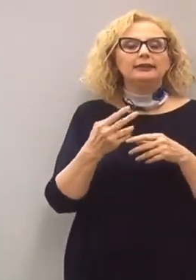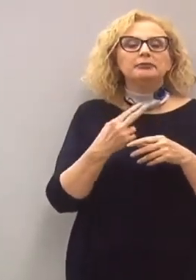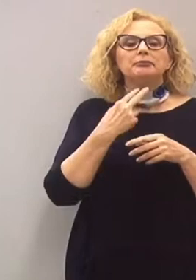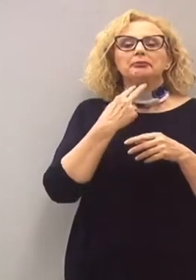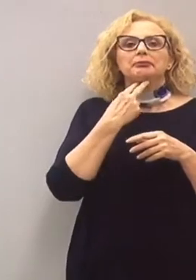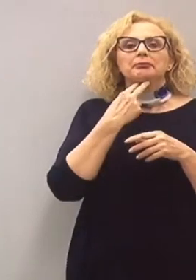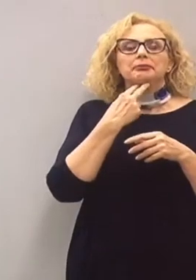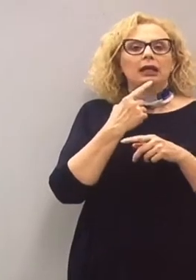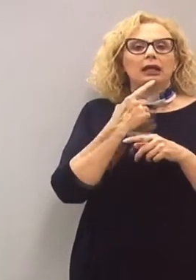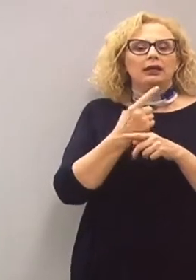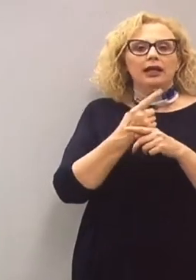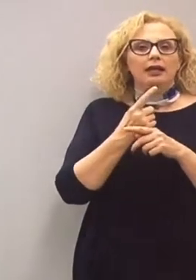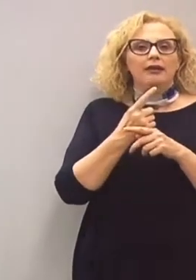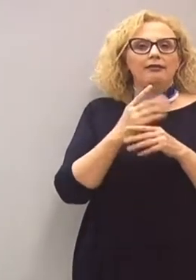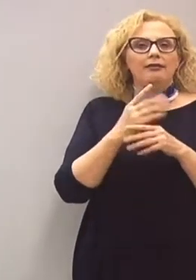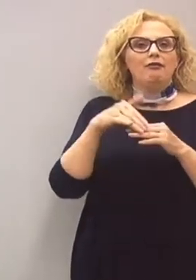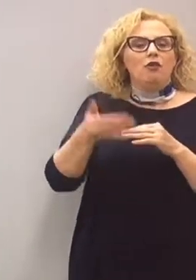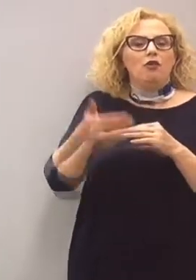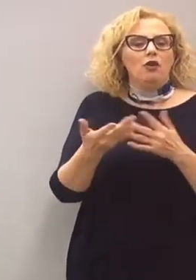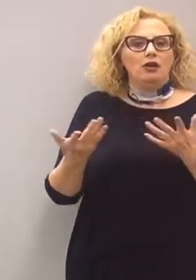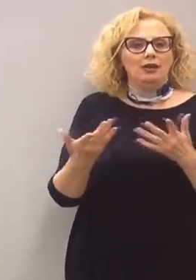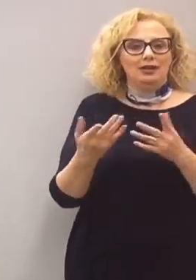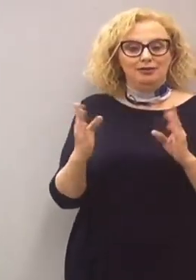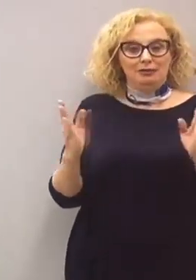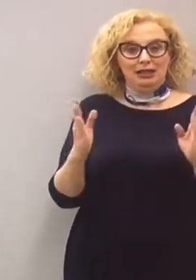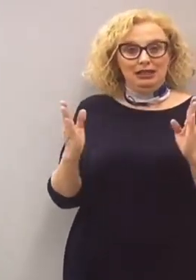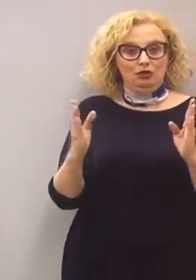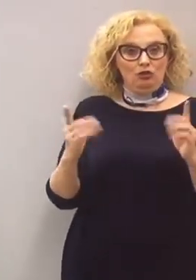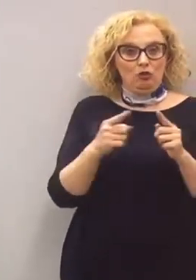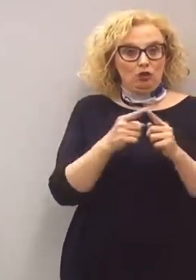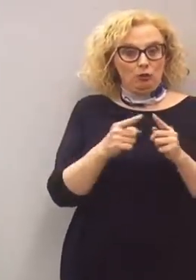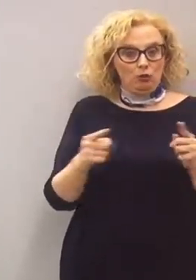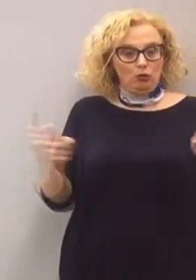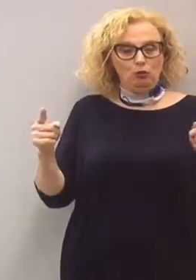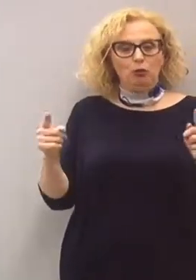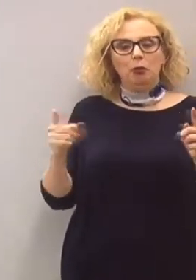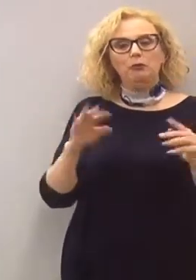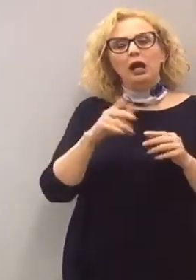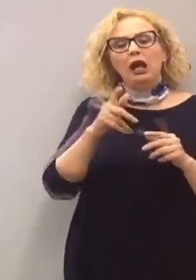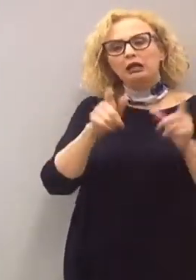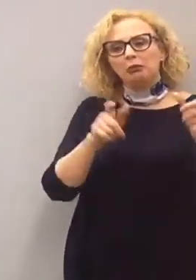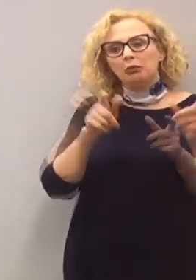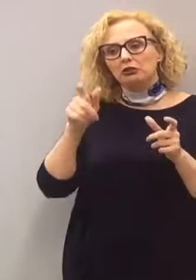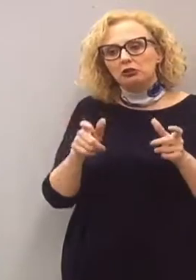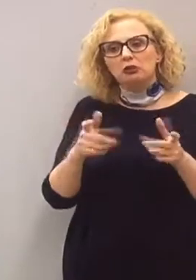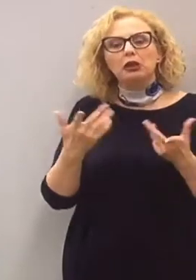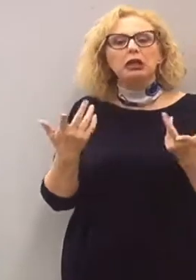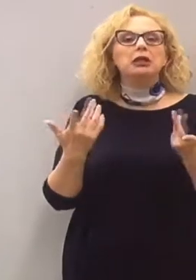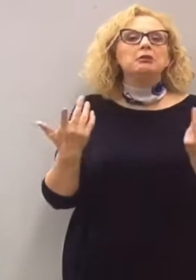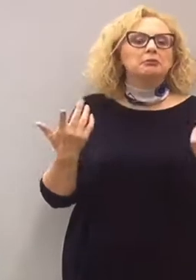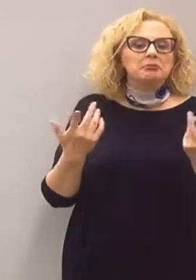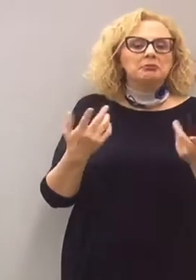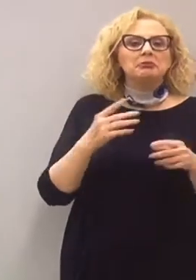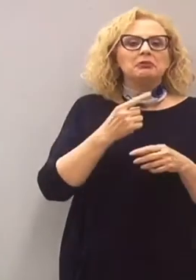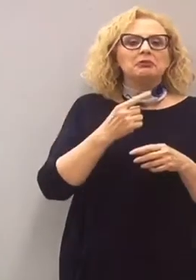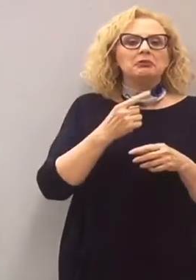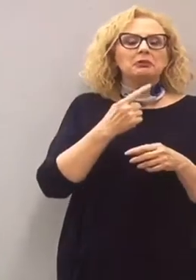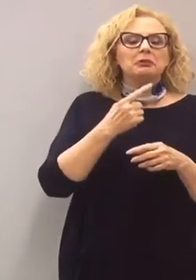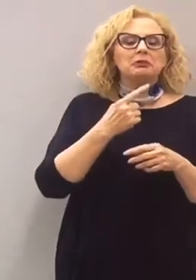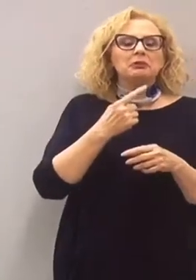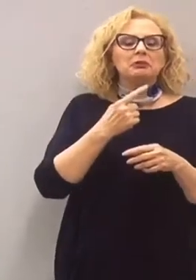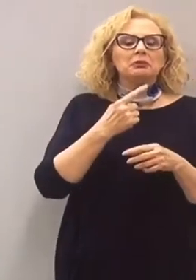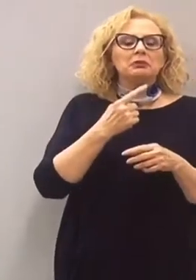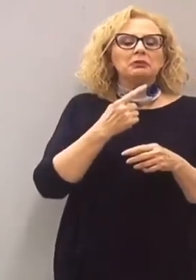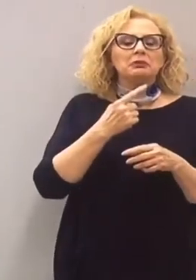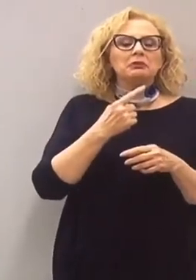esigenze, ad attendere questo periodo. Poi c'è anche chi dice che i loro animali ci riescono, quindi probabilmente dipende anche